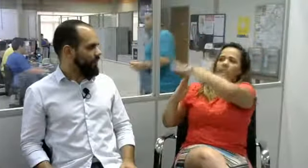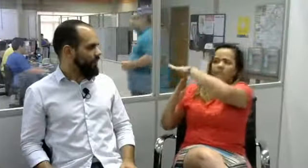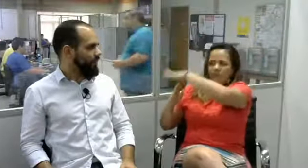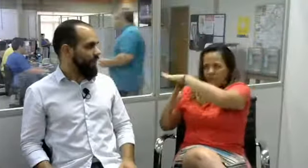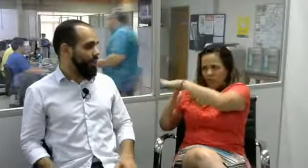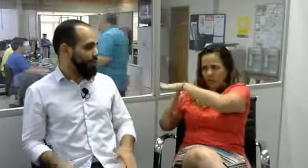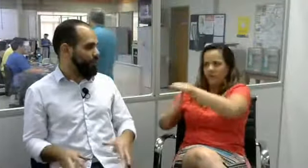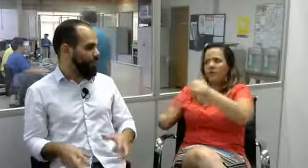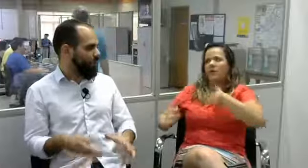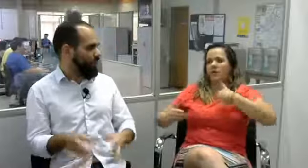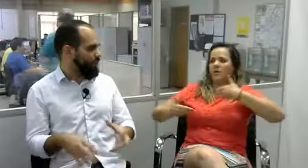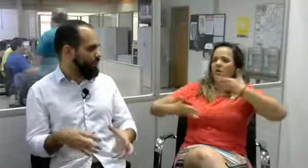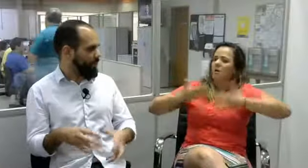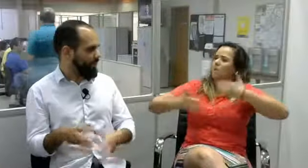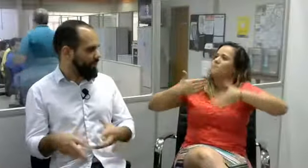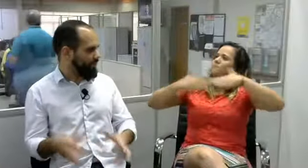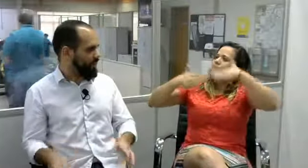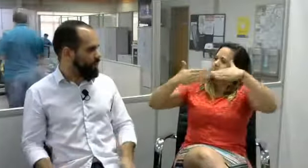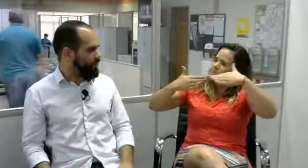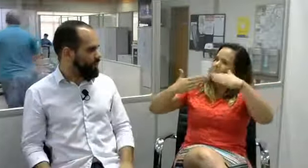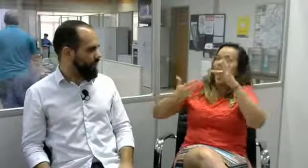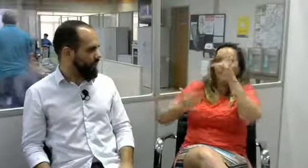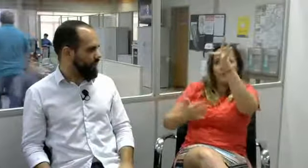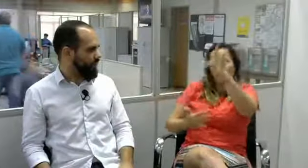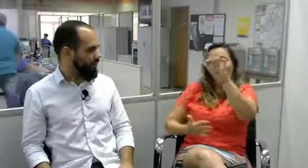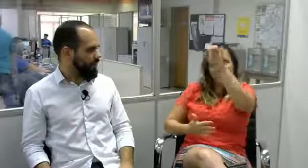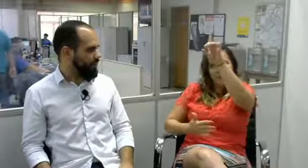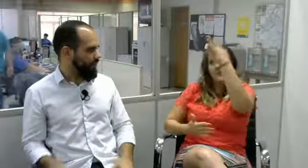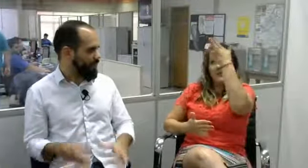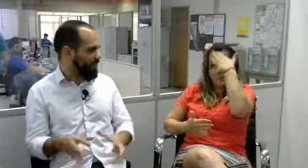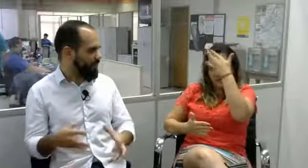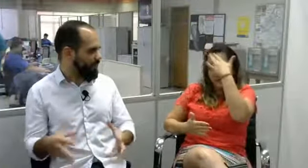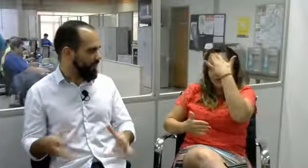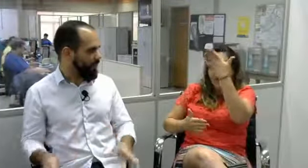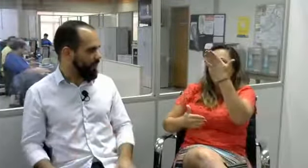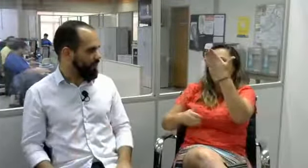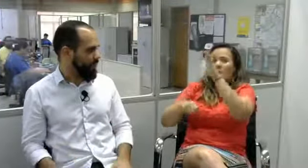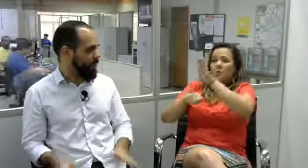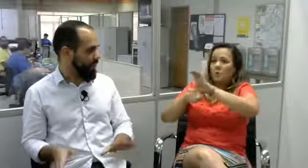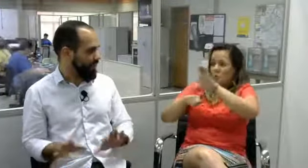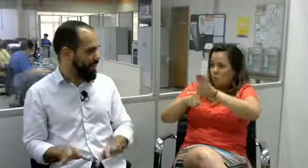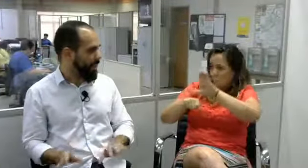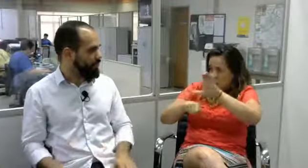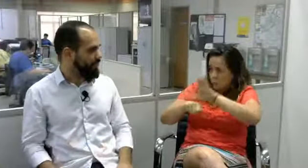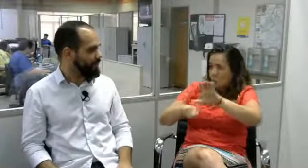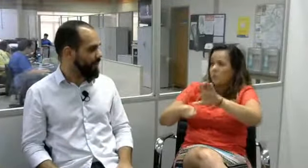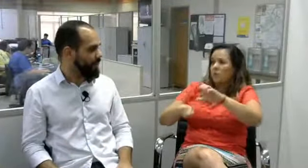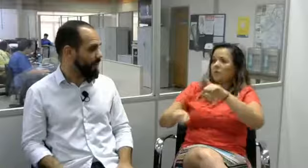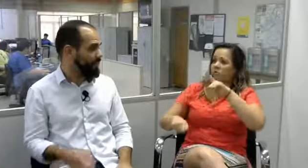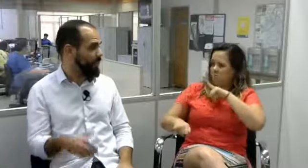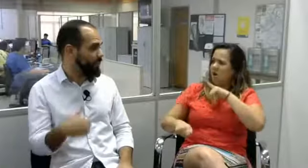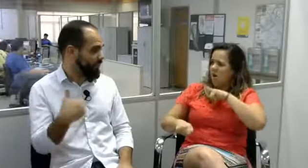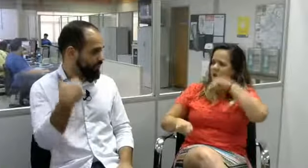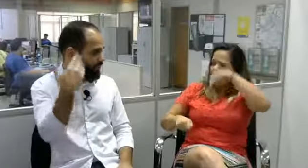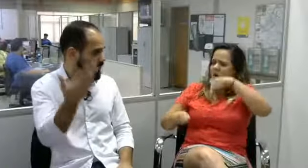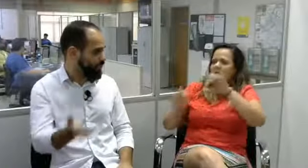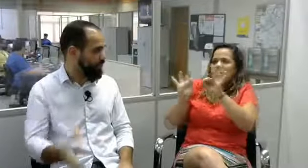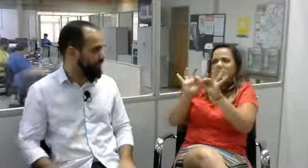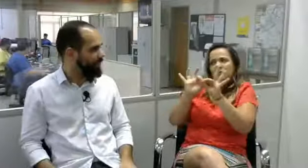E aí, por conta de problemas de saúde, os responsáveis pela escola tiveram que parar com o trabalho. Quem sabe nós vamos no futuro reabrir